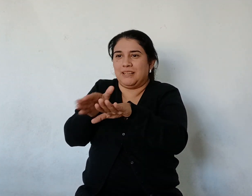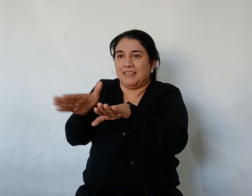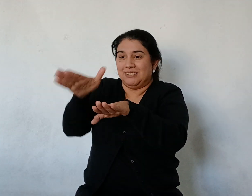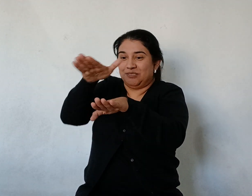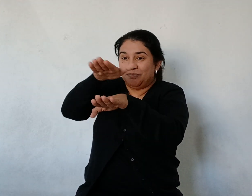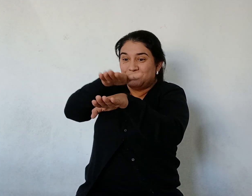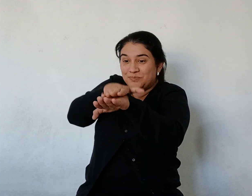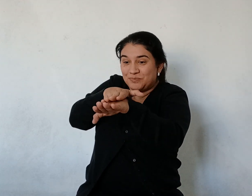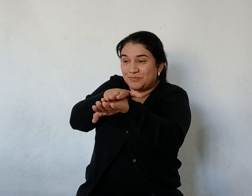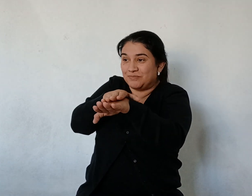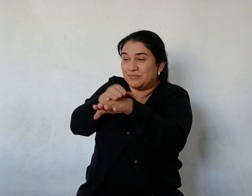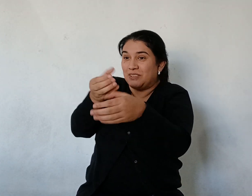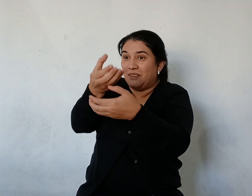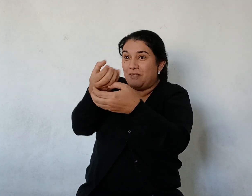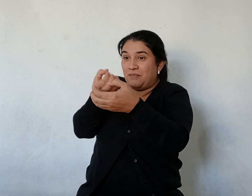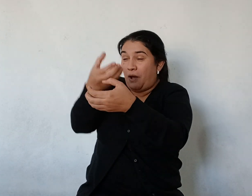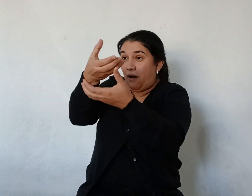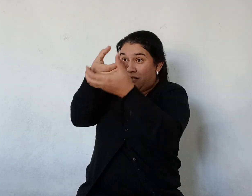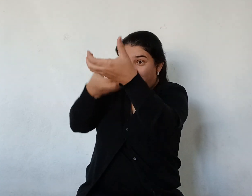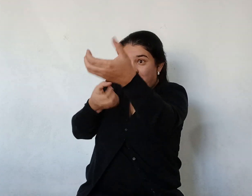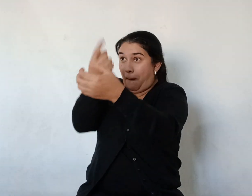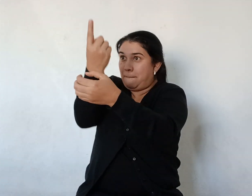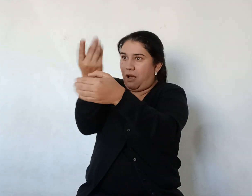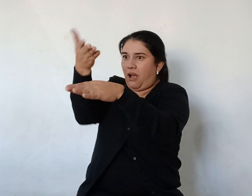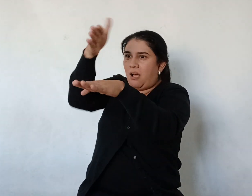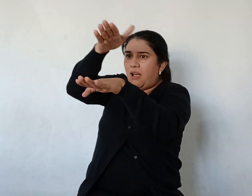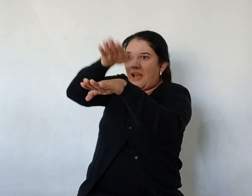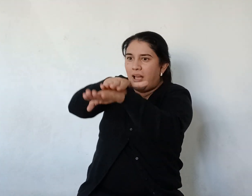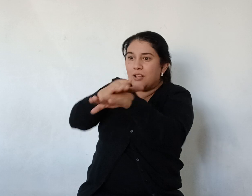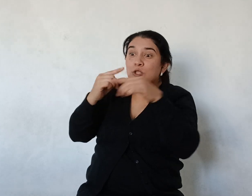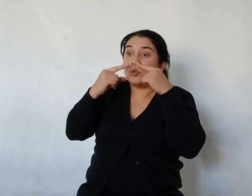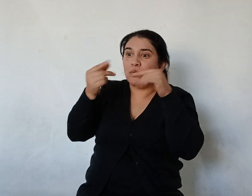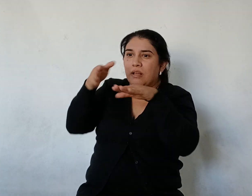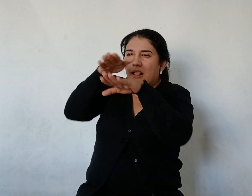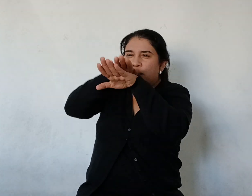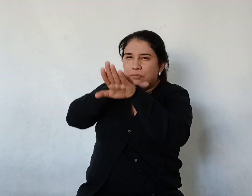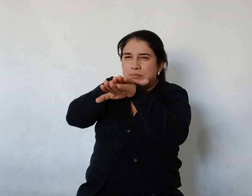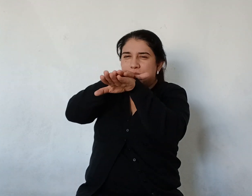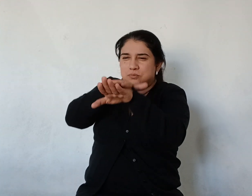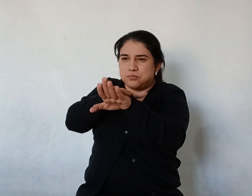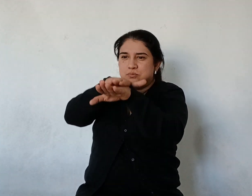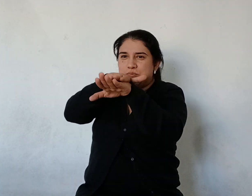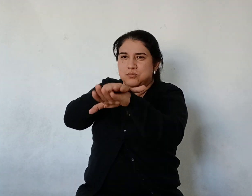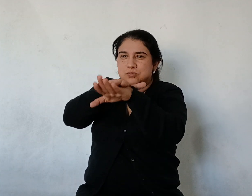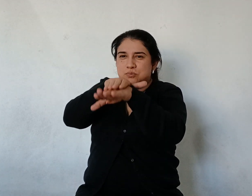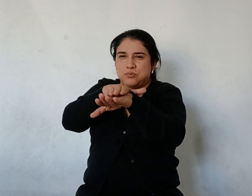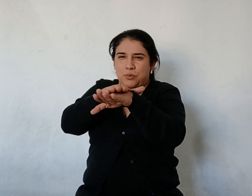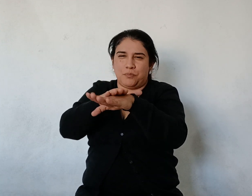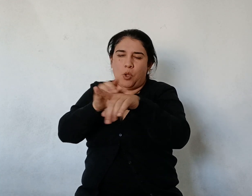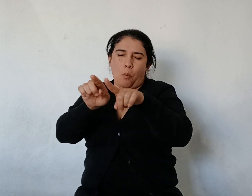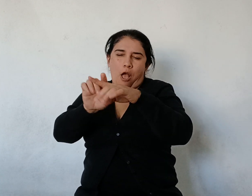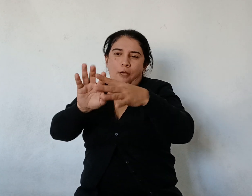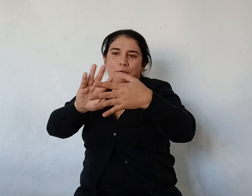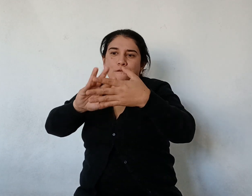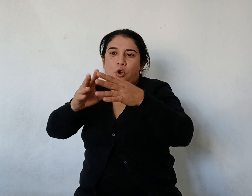otro De la cola de este al cuello de aquel Formando así una larga cadena de yacarés Que tenía más de una cuadra